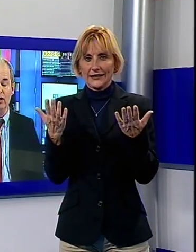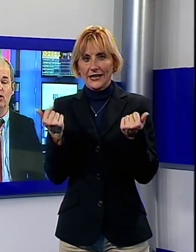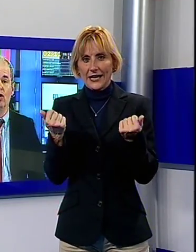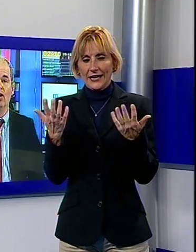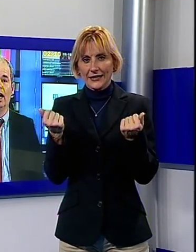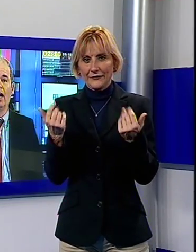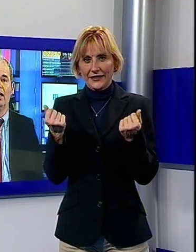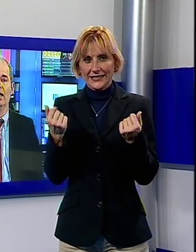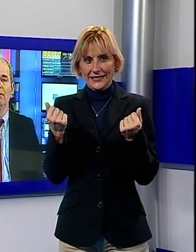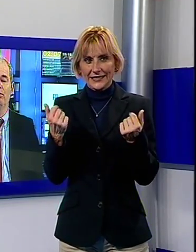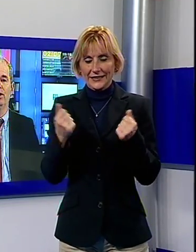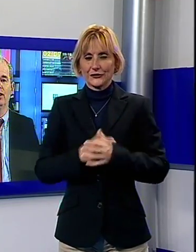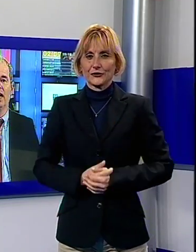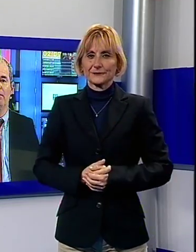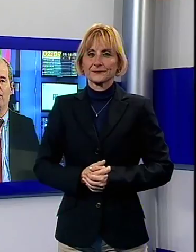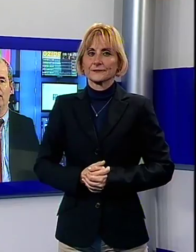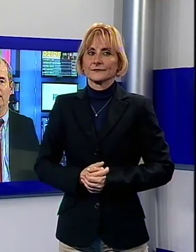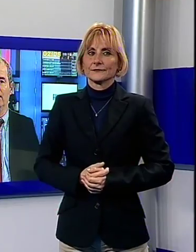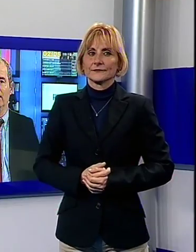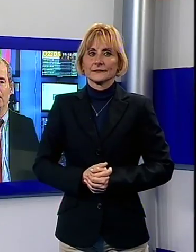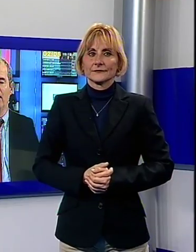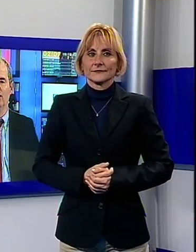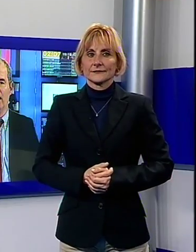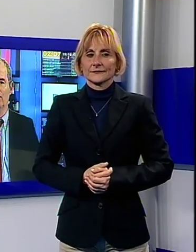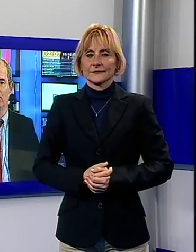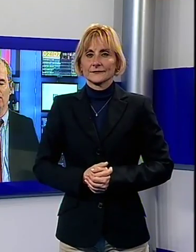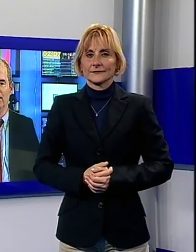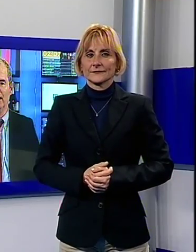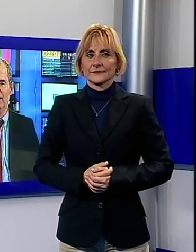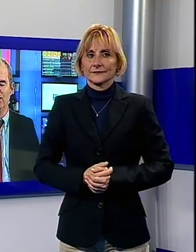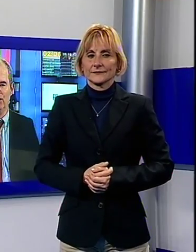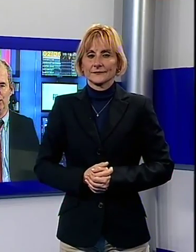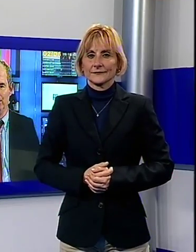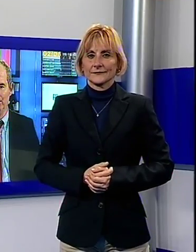Adesso la pubblicità, poi la pagina sportiva del TG Noi.